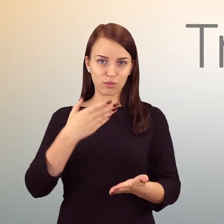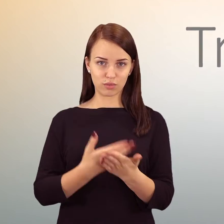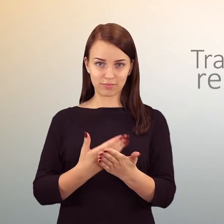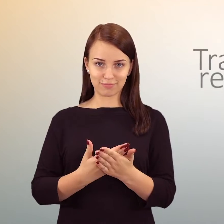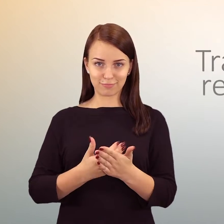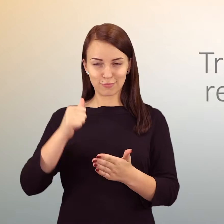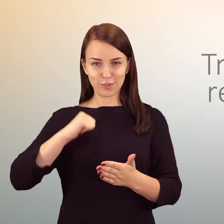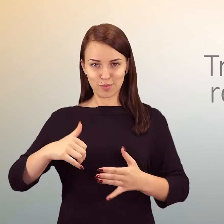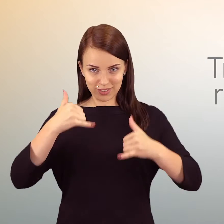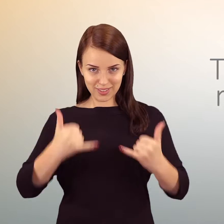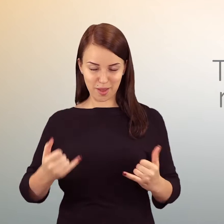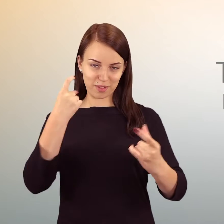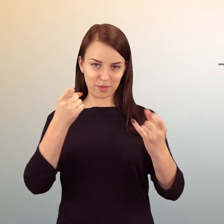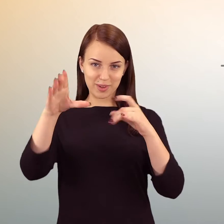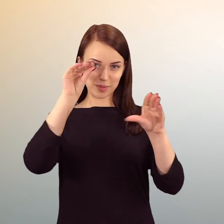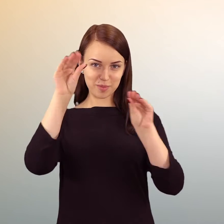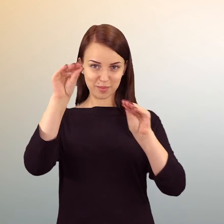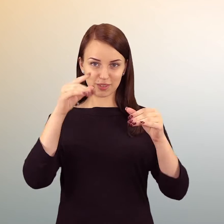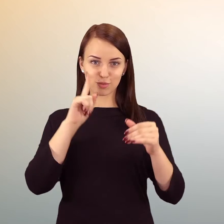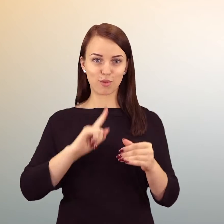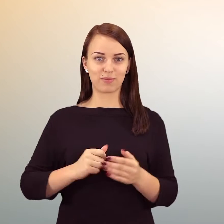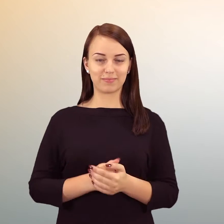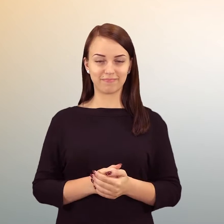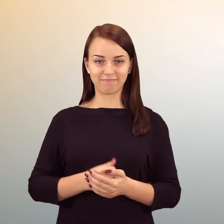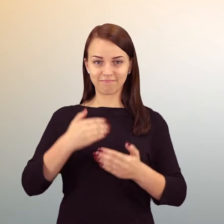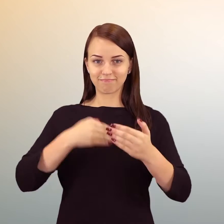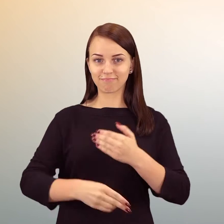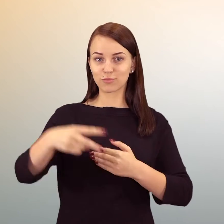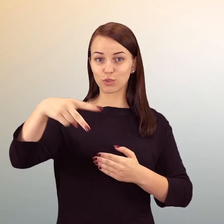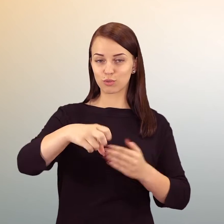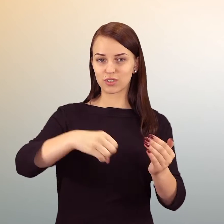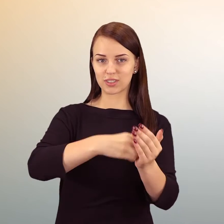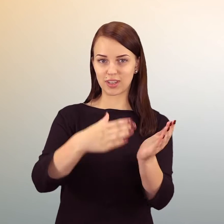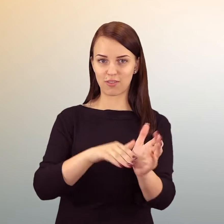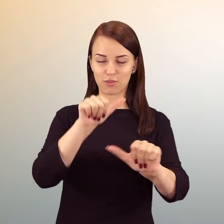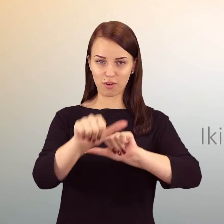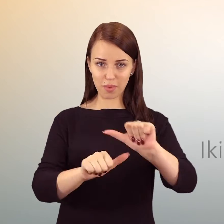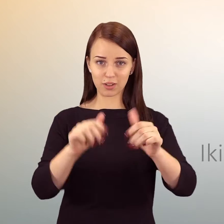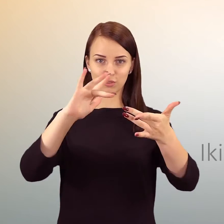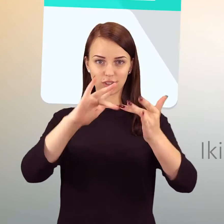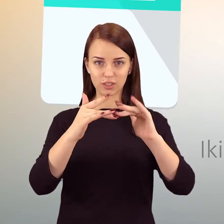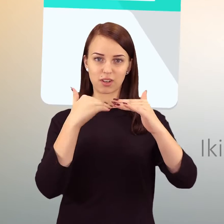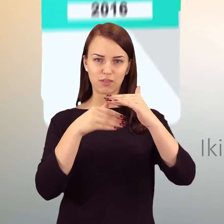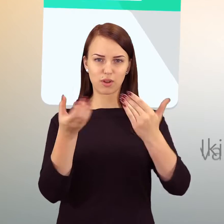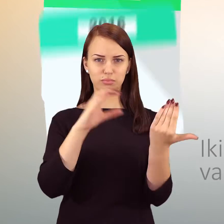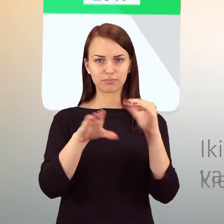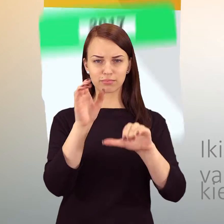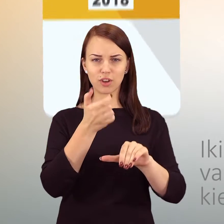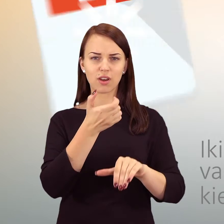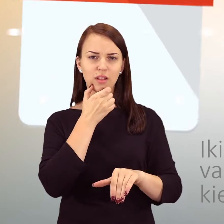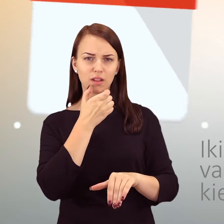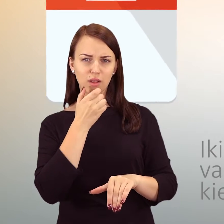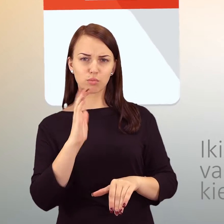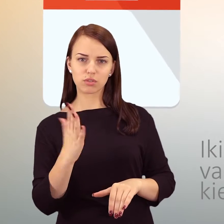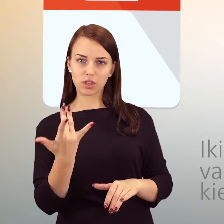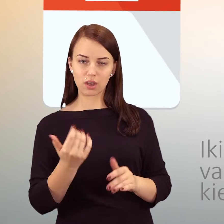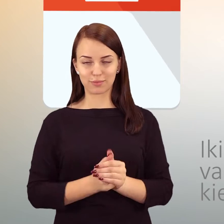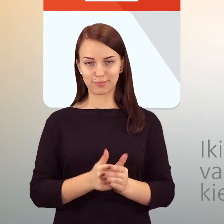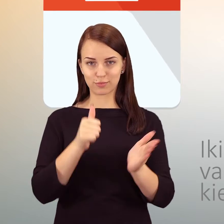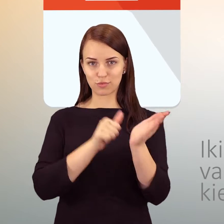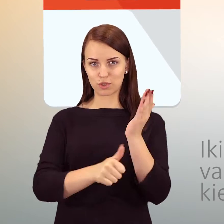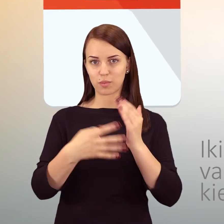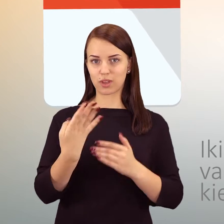Aktyvėja transliacijos realių laiku, ne žmonės nori gauti informaciją čia ir dabar. Iki 2019 metų